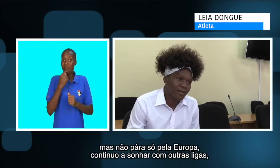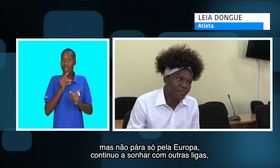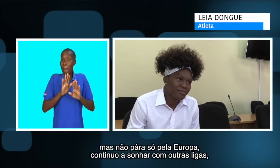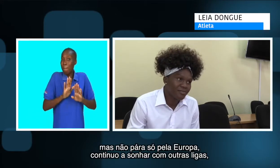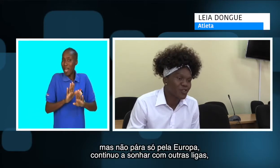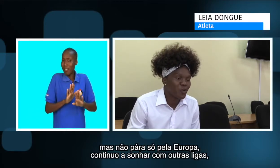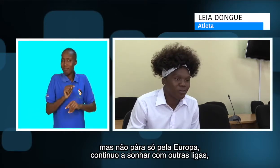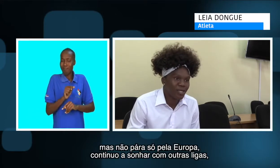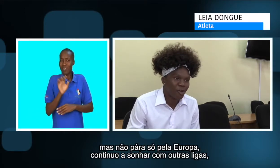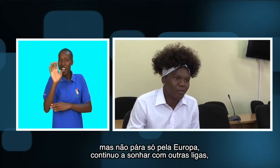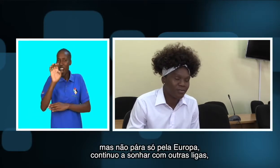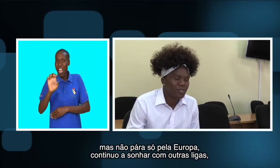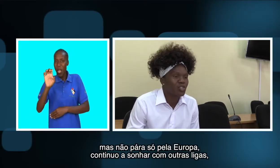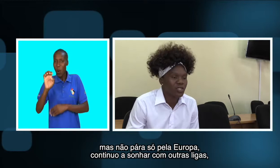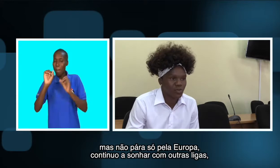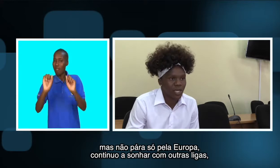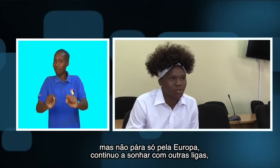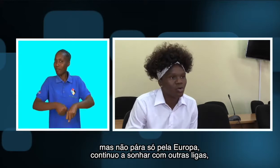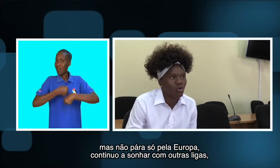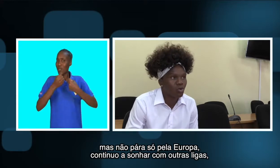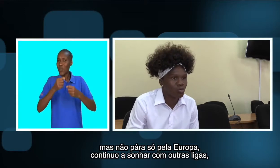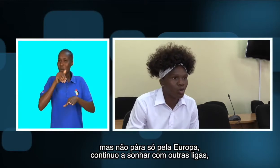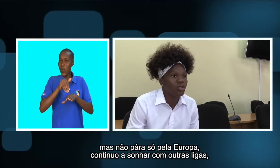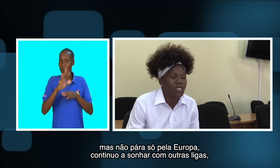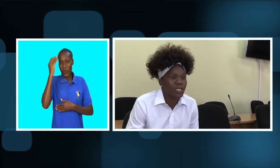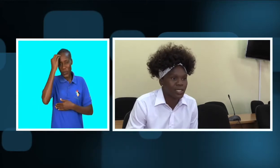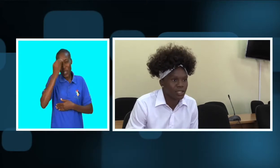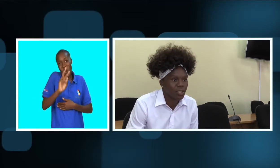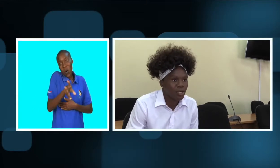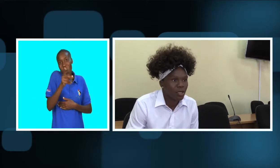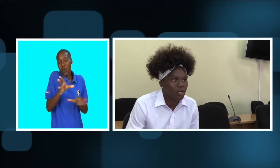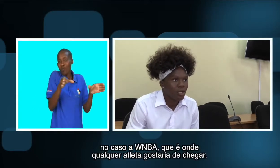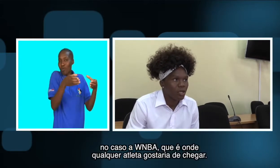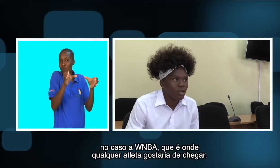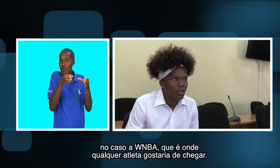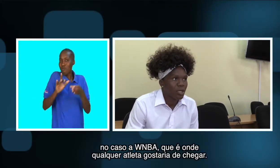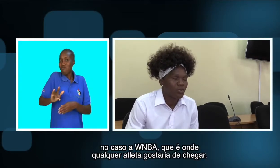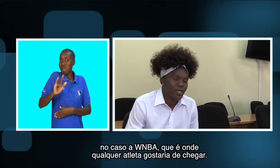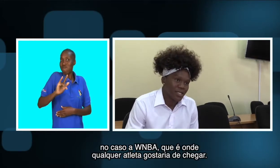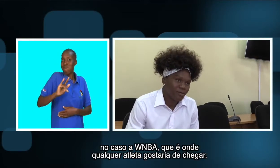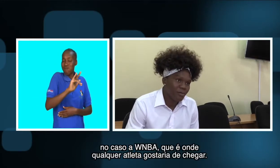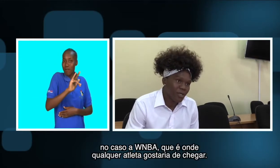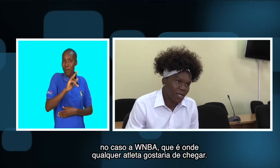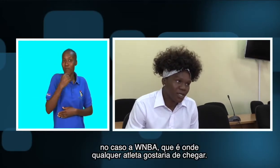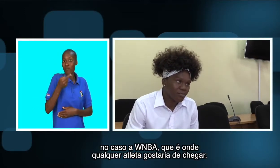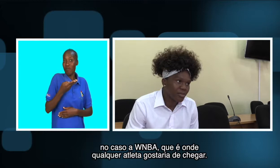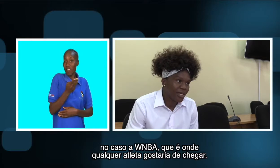só pela Europa. Continua a sonhar com outras ligas, no caso da WBA, que é